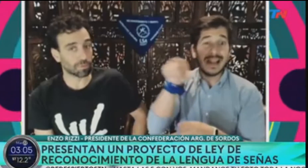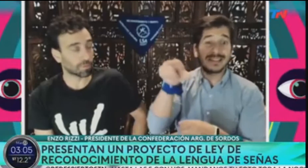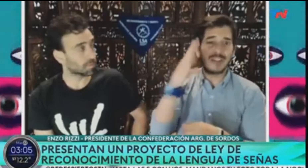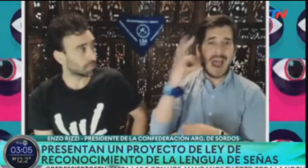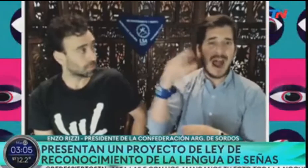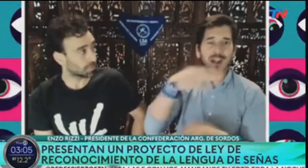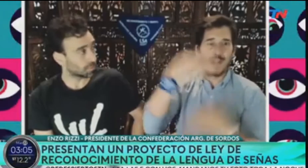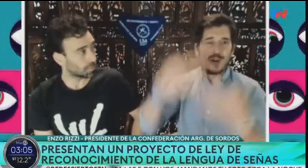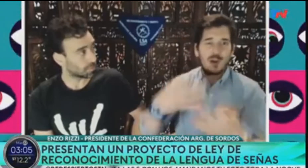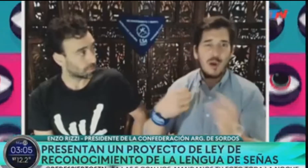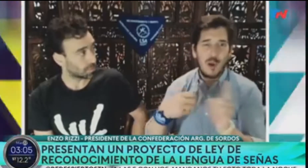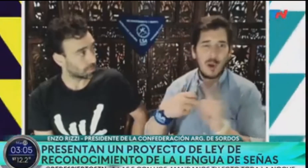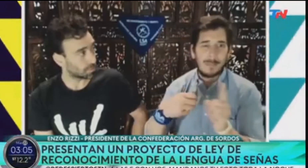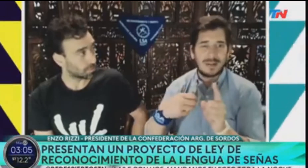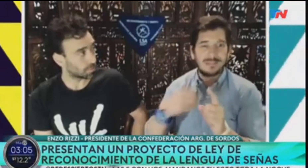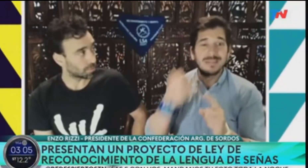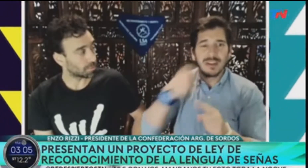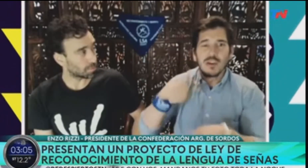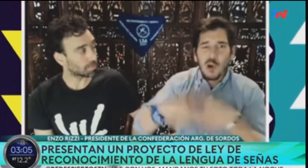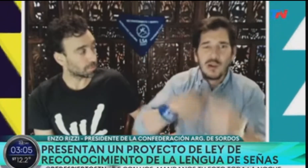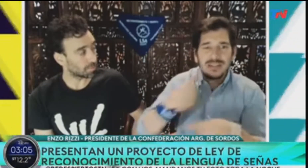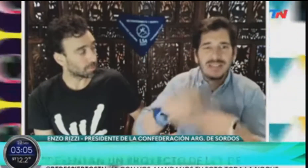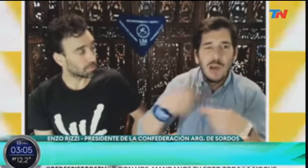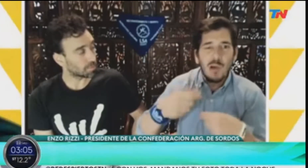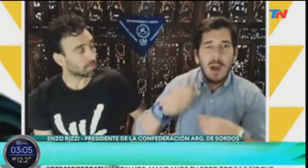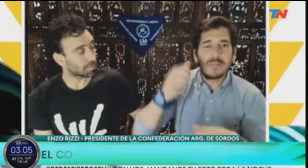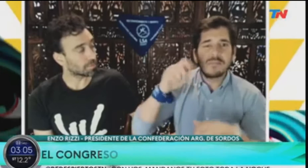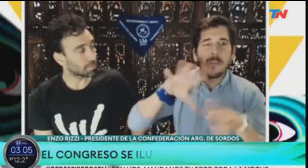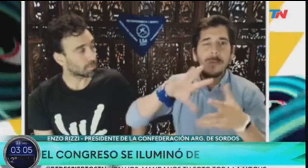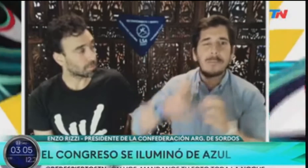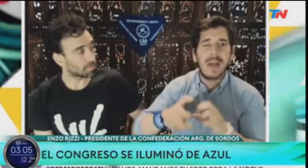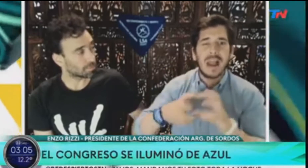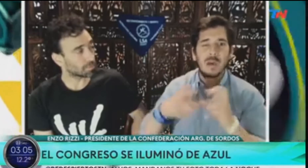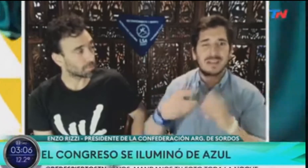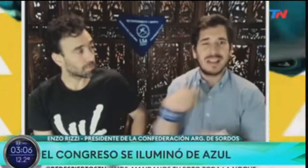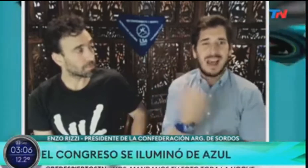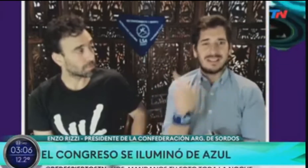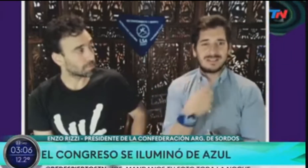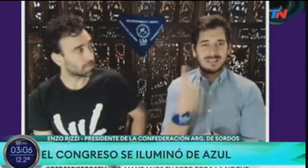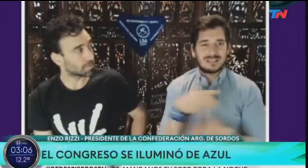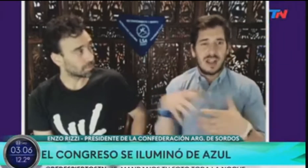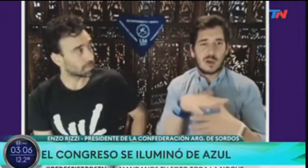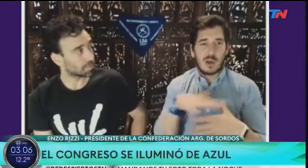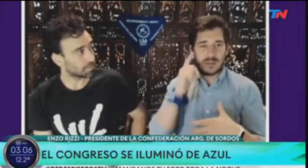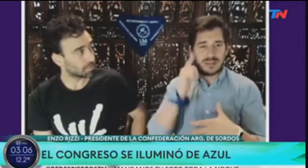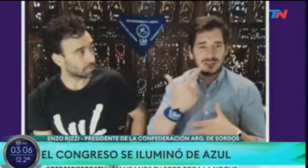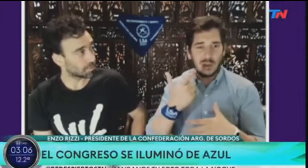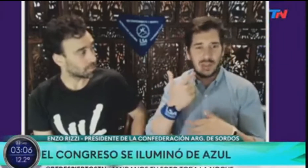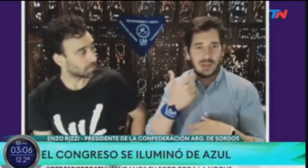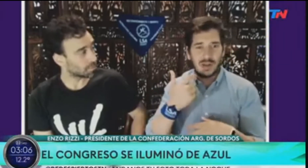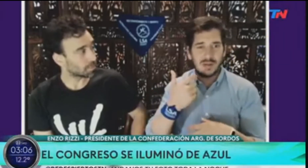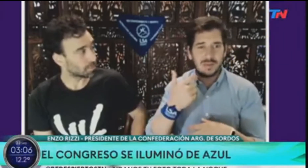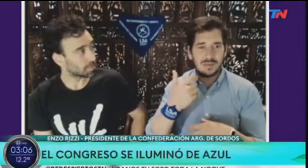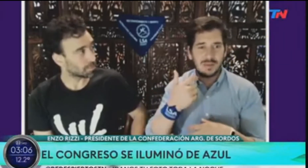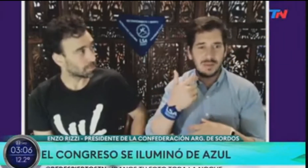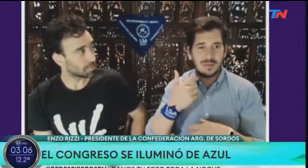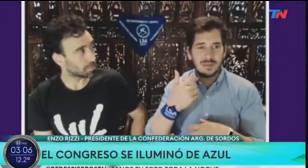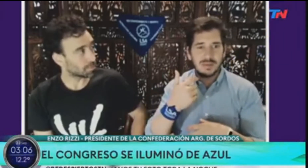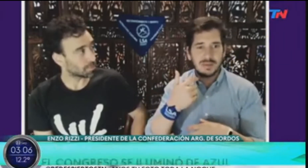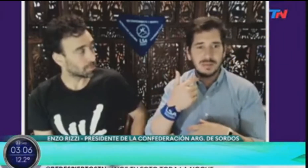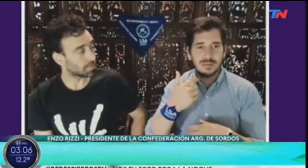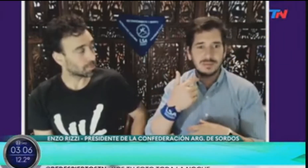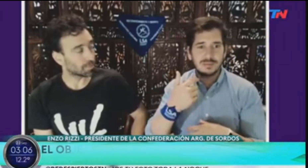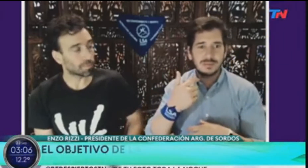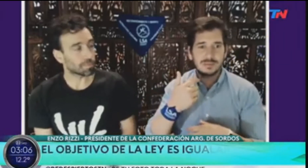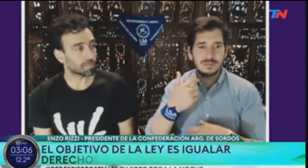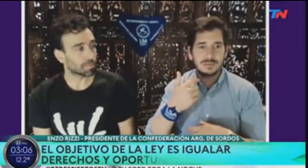los representantes de sus comunidades. Pero no lo cumple el Estado. Y esto continúa pasando y nos perjudica a nosotros, perjudica